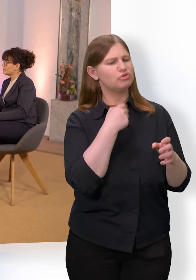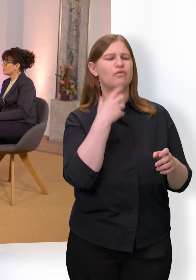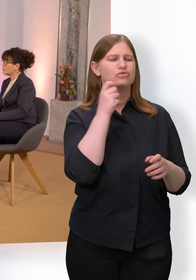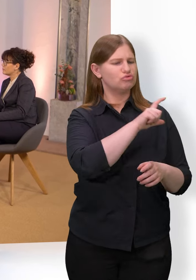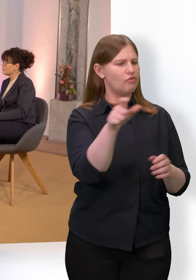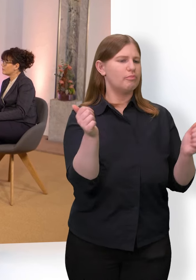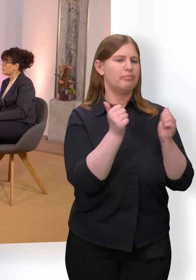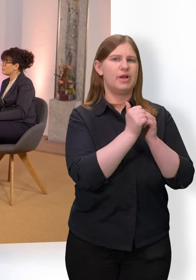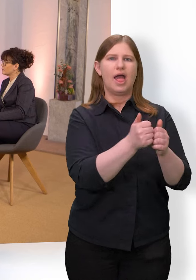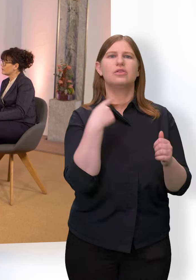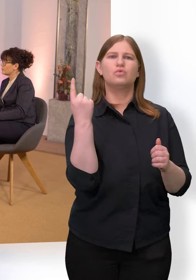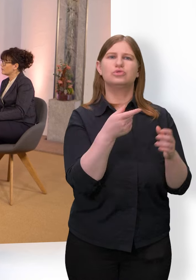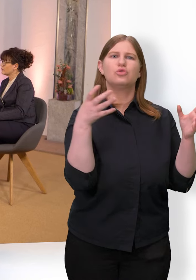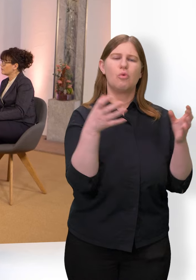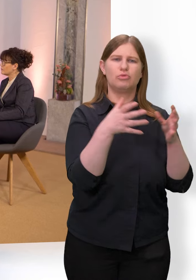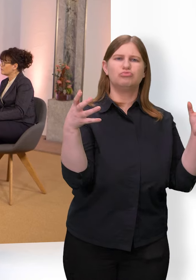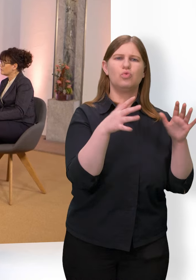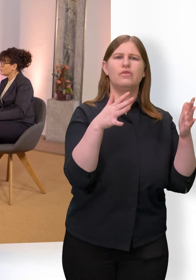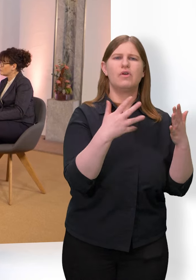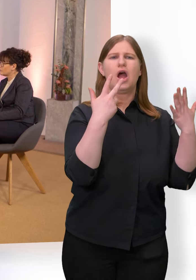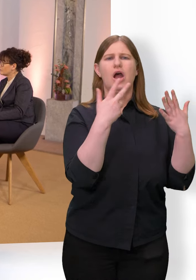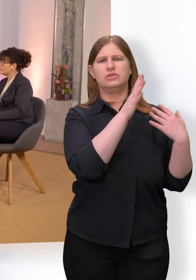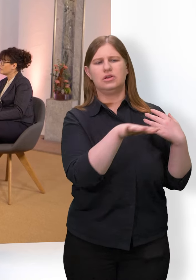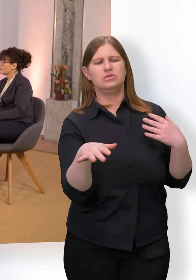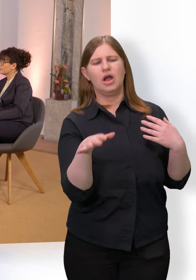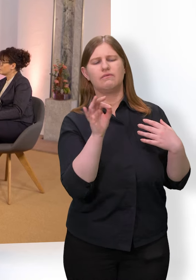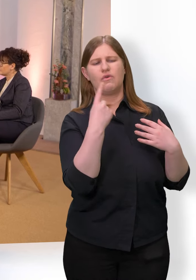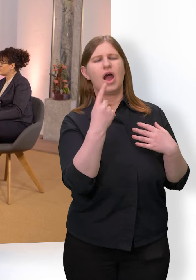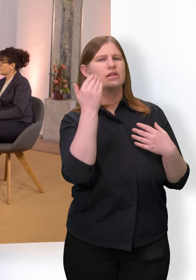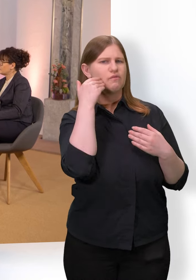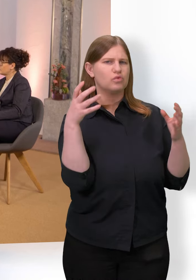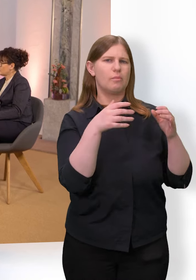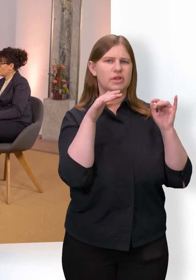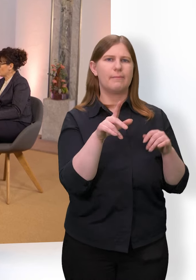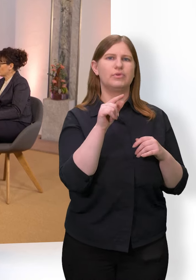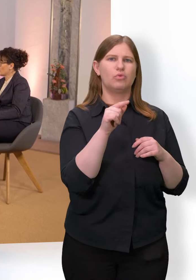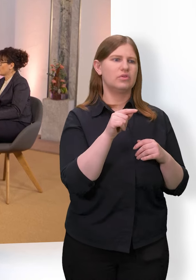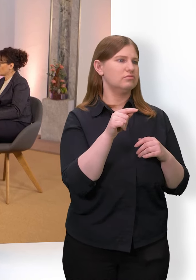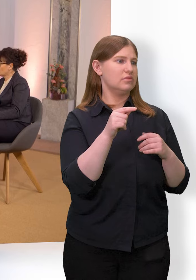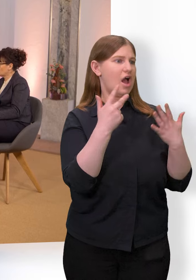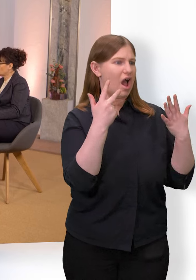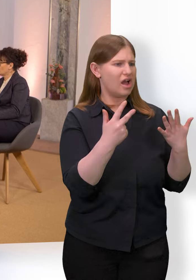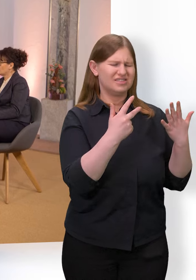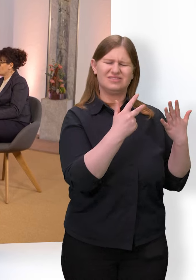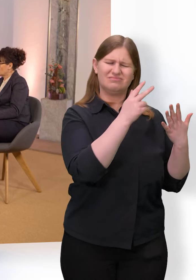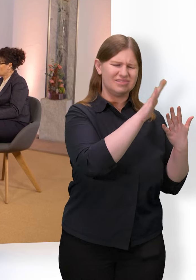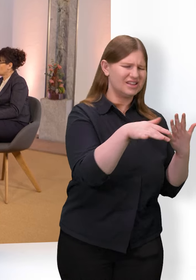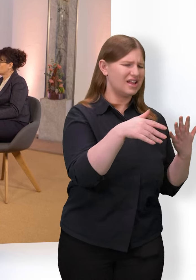Gruppengröße, so circa acht Kinder in einer Wohngruppe. Das heißt, achtmal unterschiedlichste Lebensgeschichten,